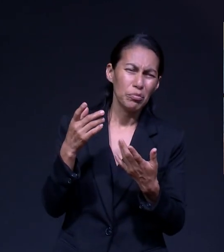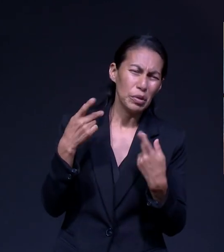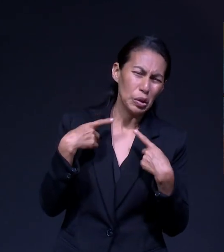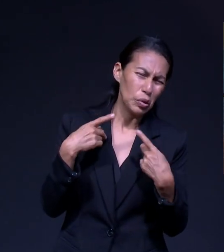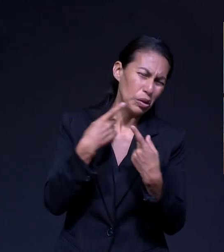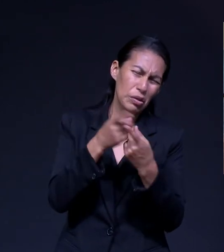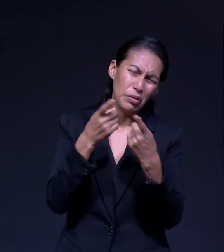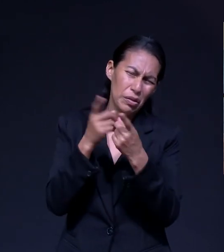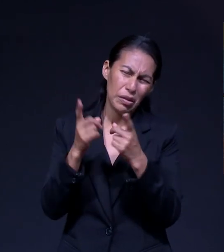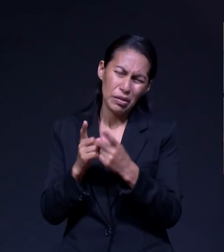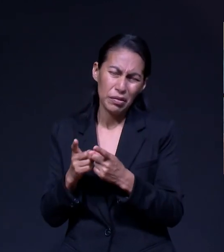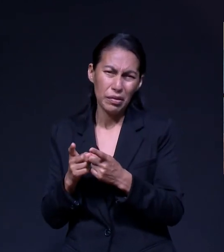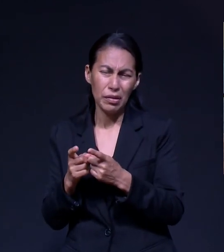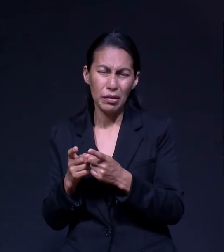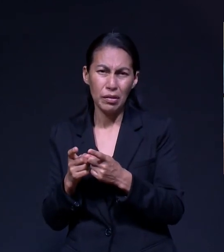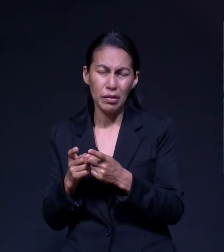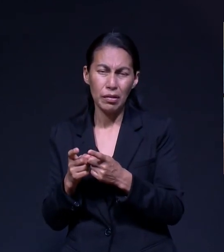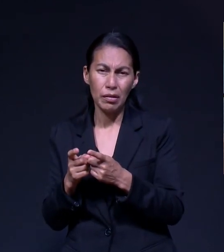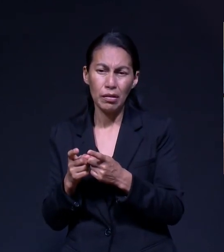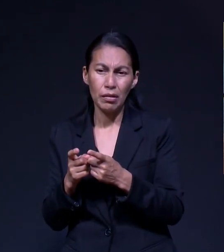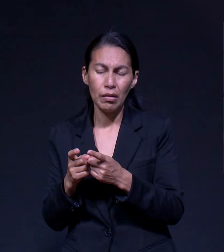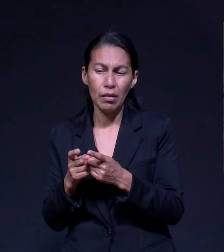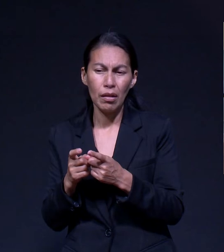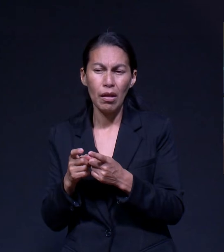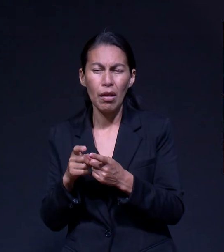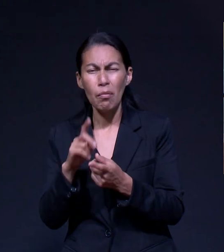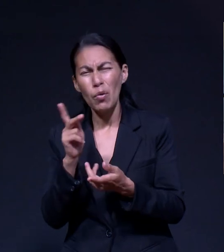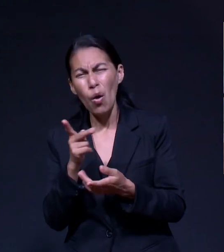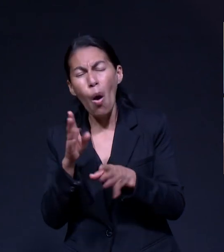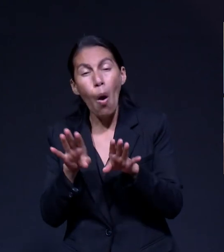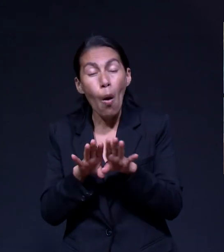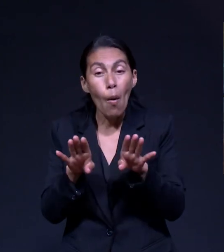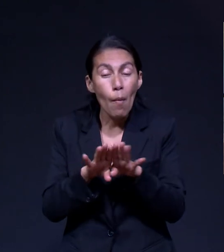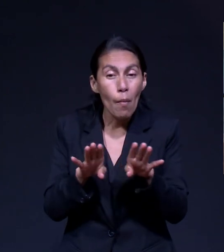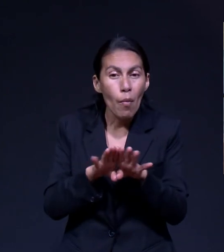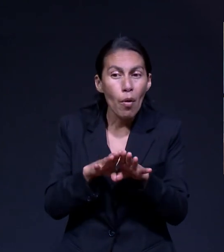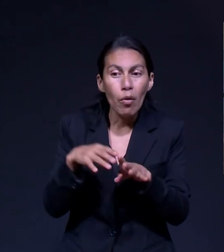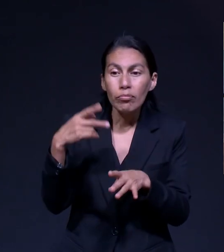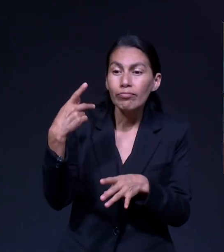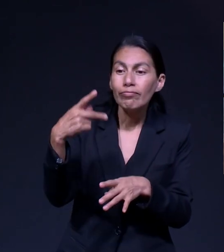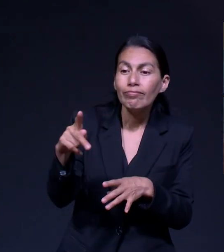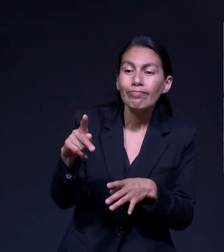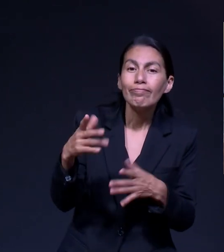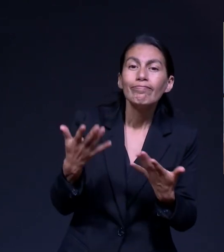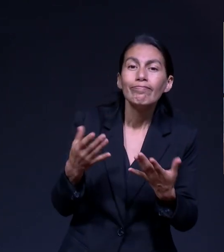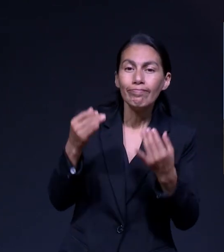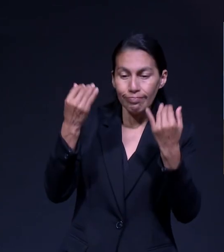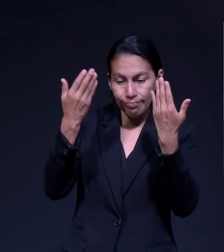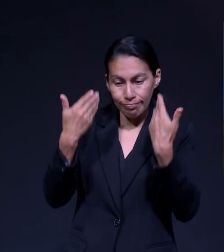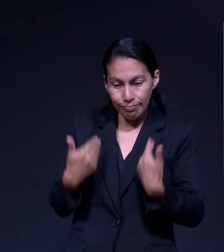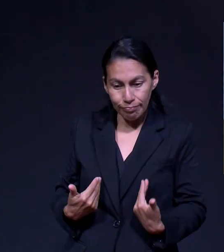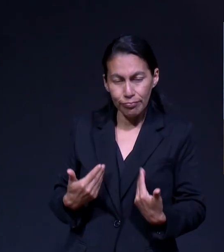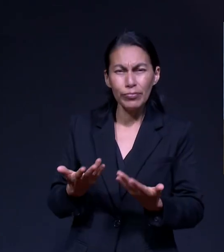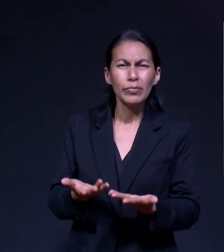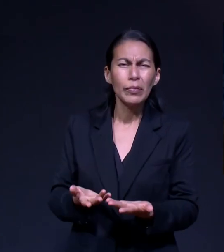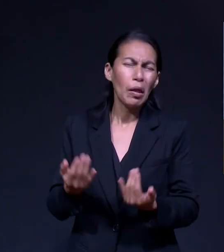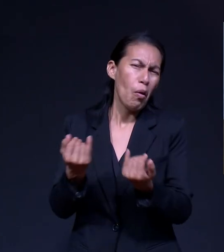Y De Varias Disciplinas Fue Sobre La Identidad Del Sentido De Pertenencia De Alguien Como Yo Que Ha